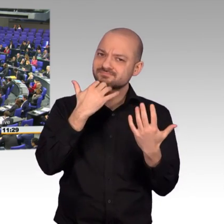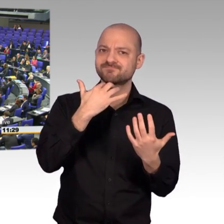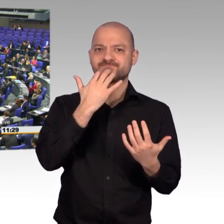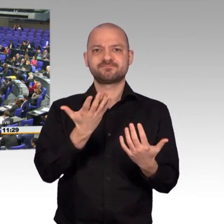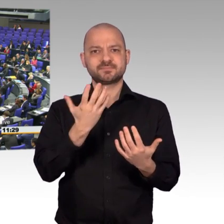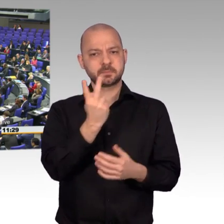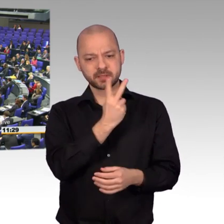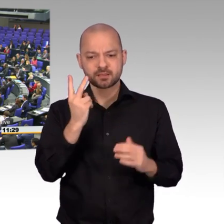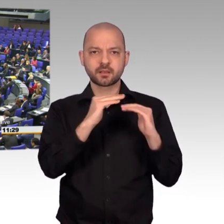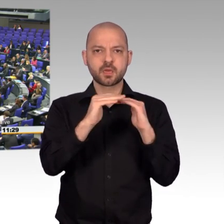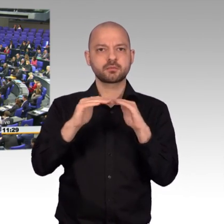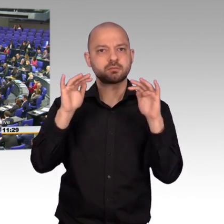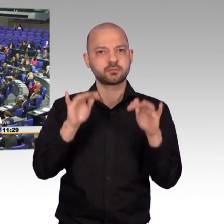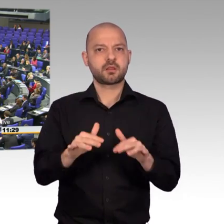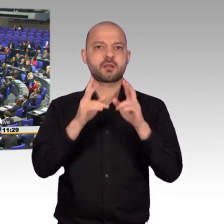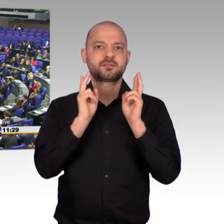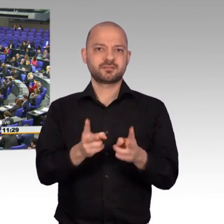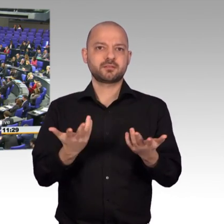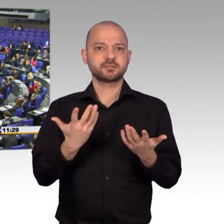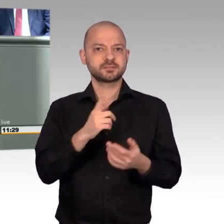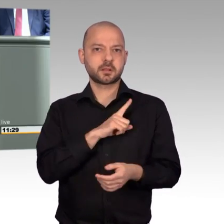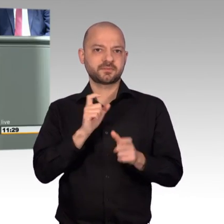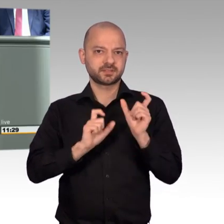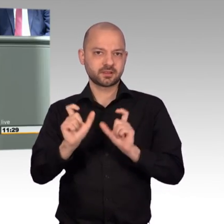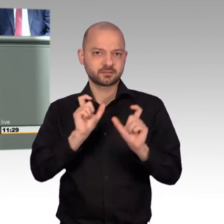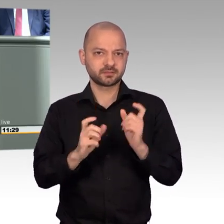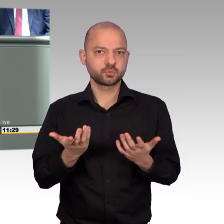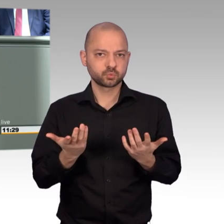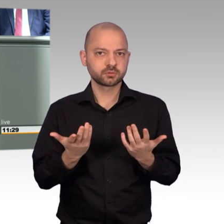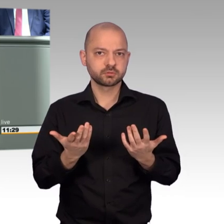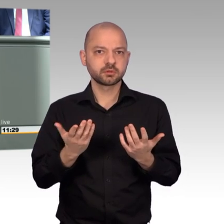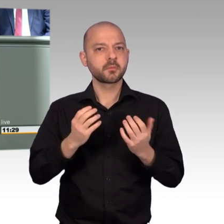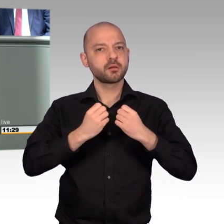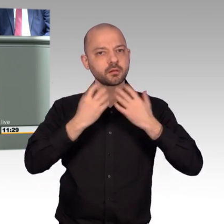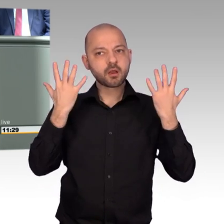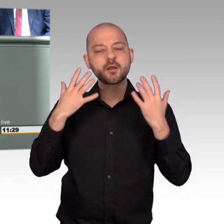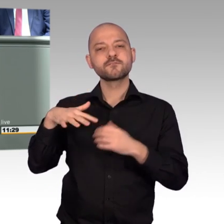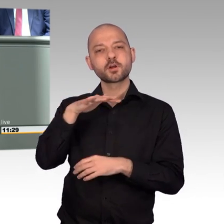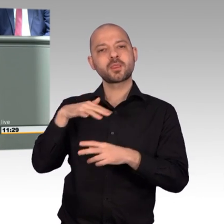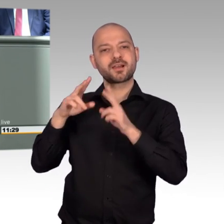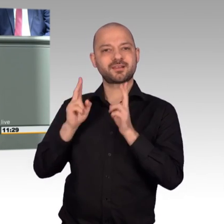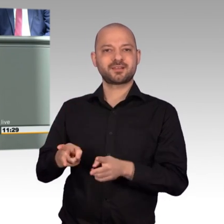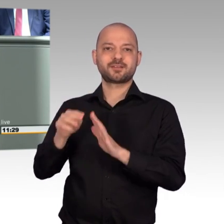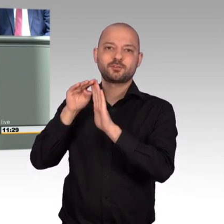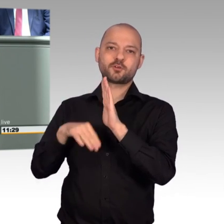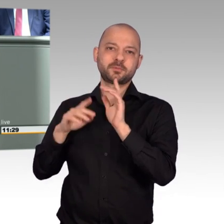Länder das Recht auf Selbstverteidigung haben. Auch unser Land hat das Recht auf Selbstverteidigung. Aber nach den geltenden einschlägigen